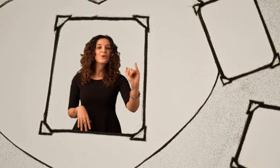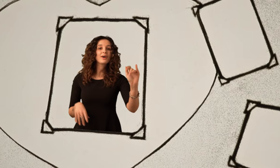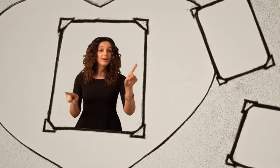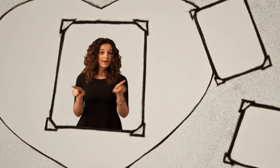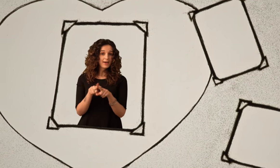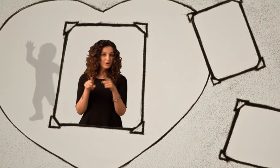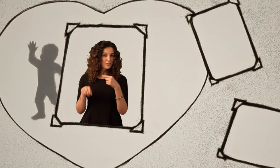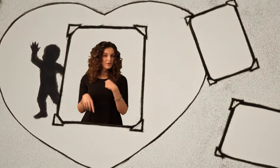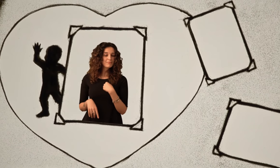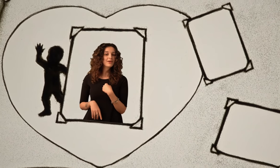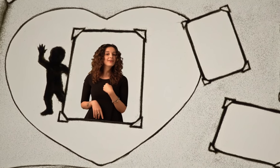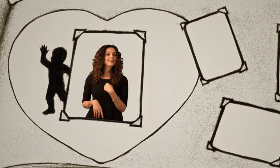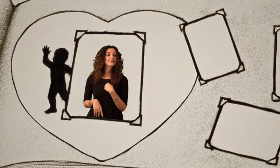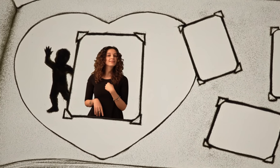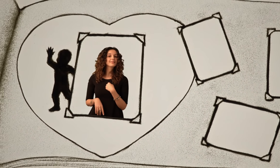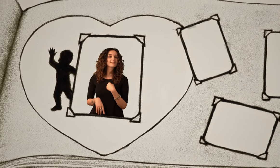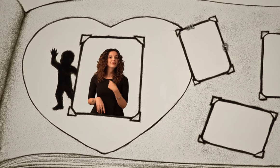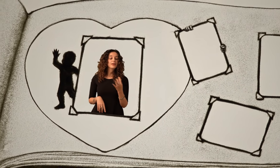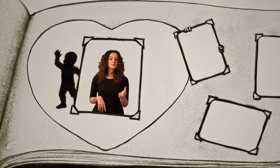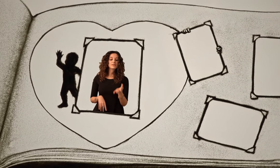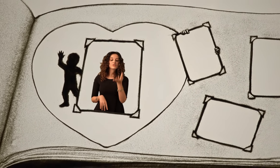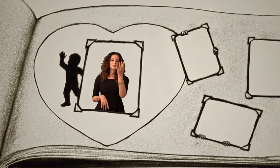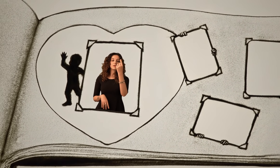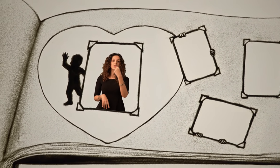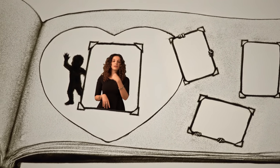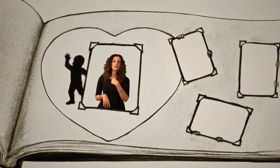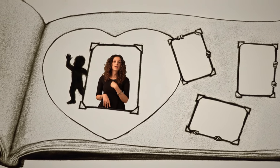E come me Mi assomiglia